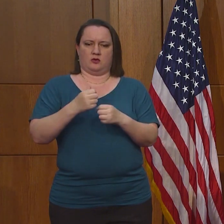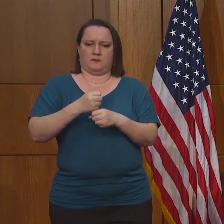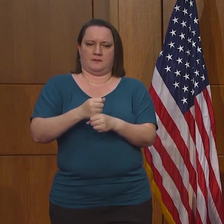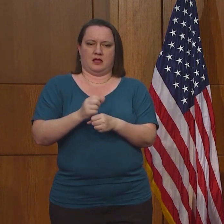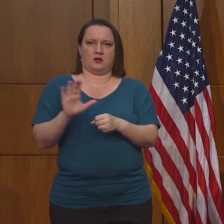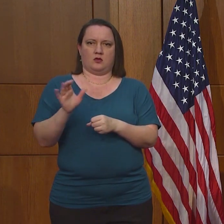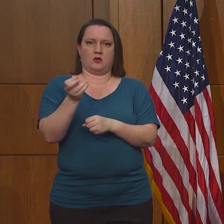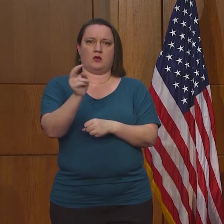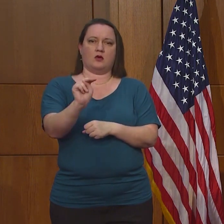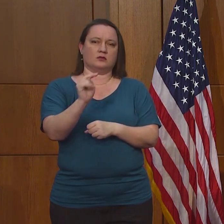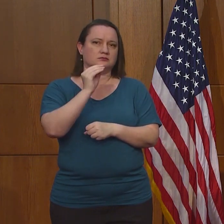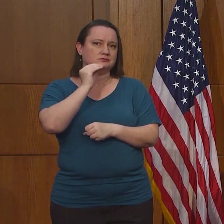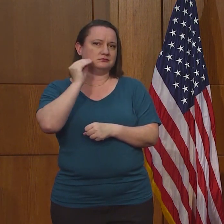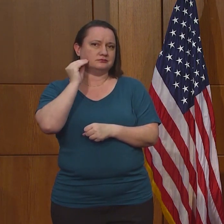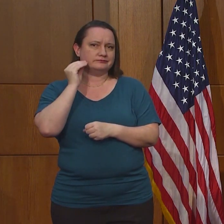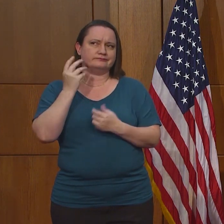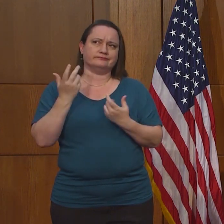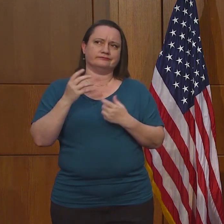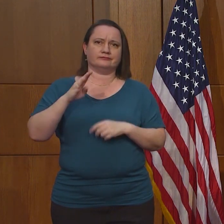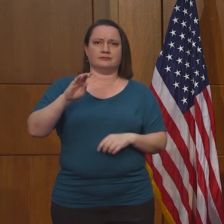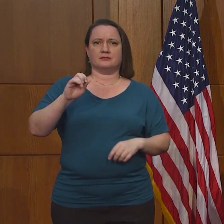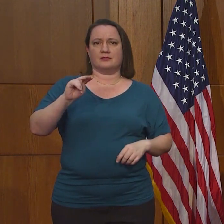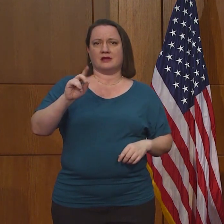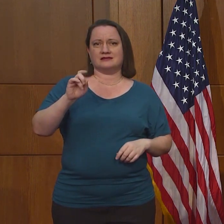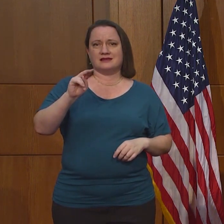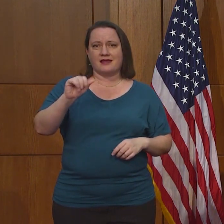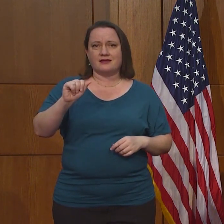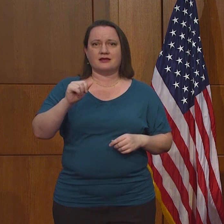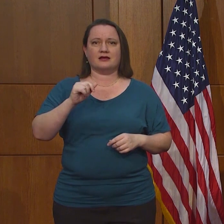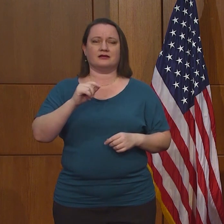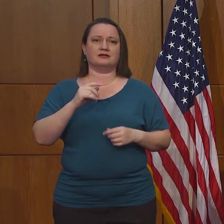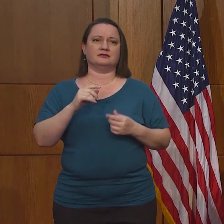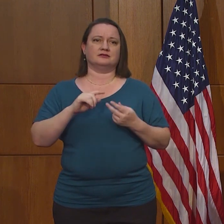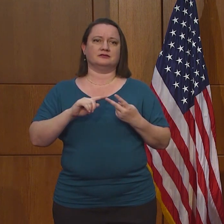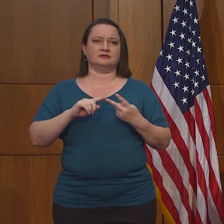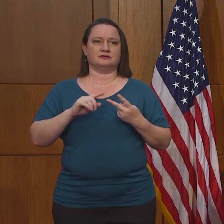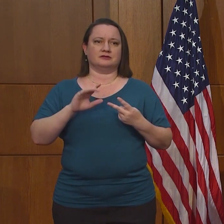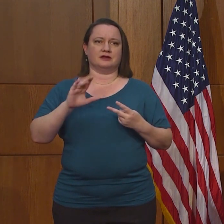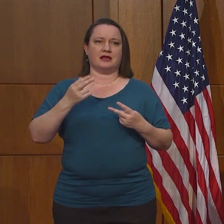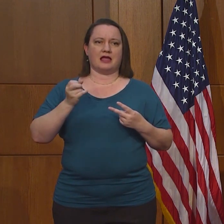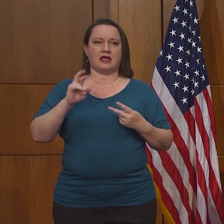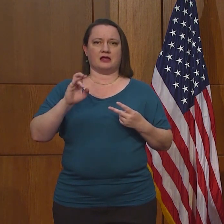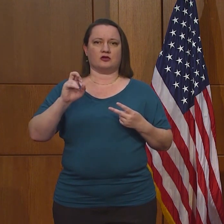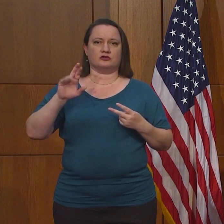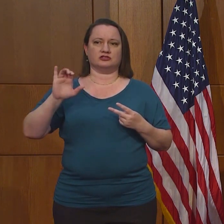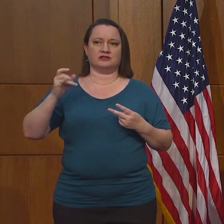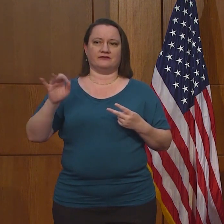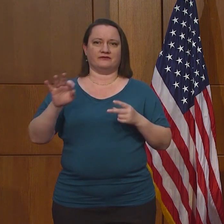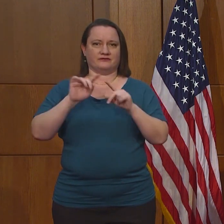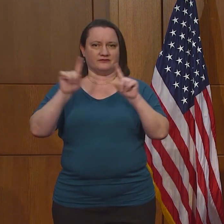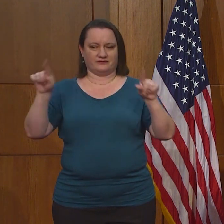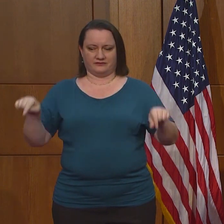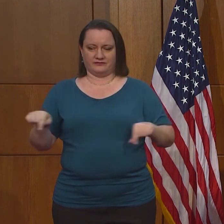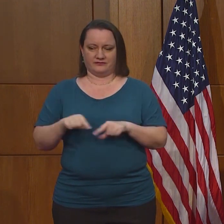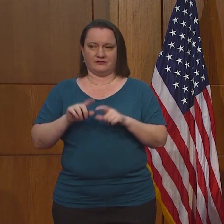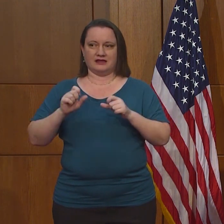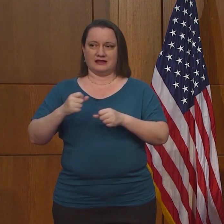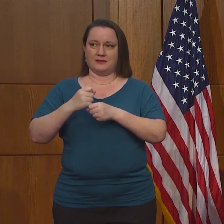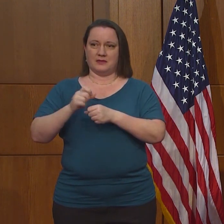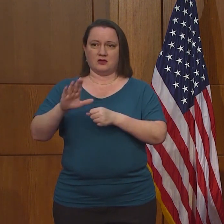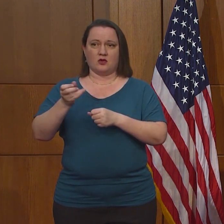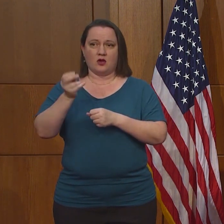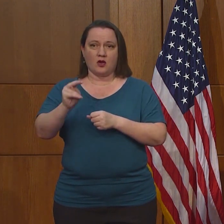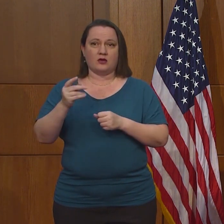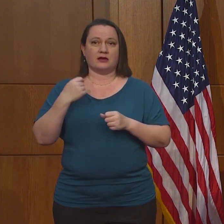máscara. Puede, por ejemplo, agarrar un pañuelo y hacer su propia máscara. Yo estoy mirando aquí en